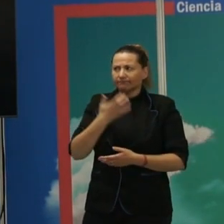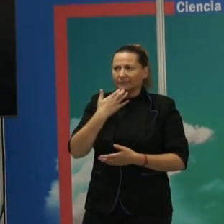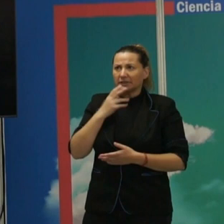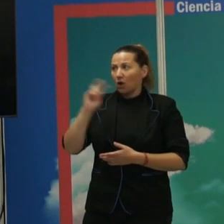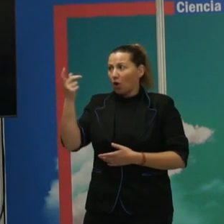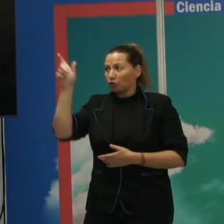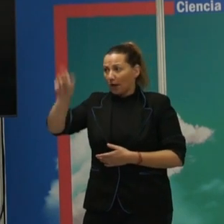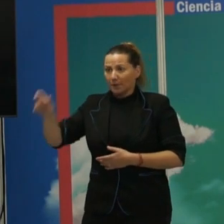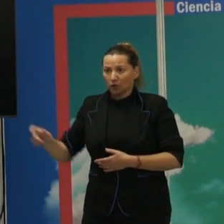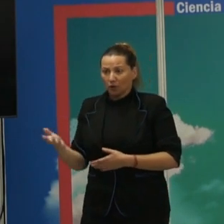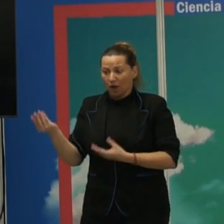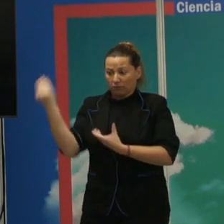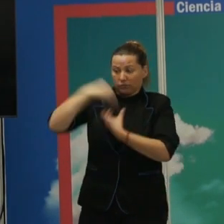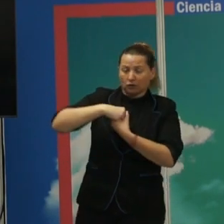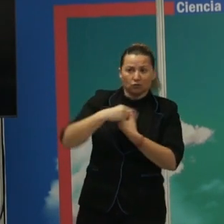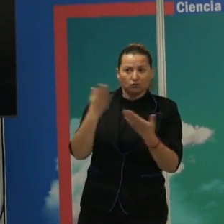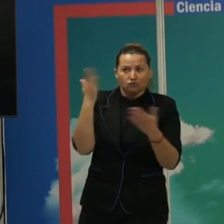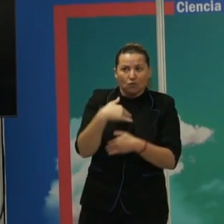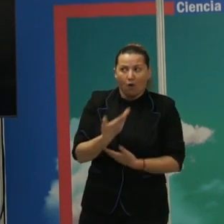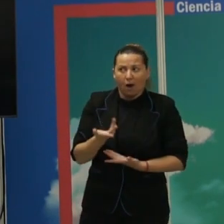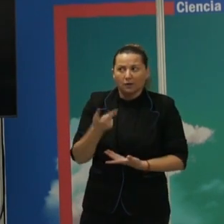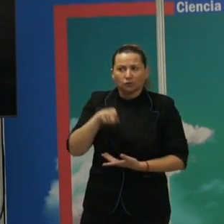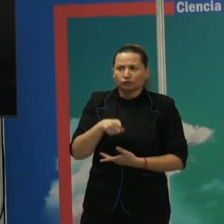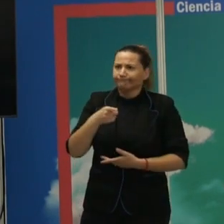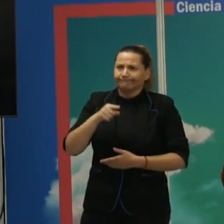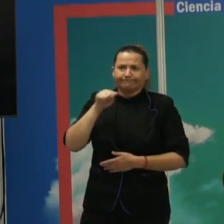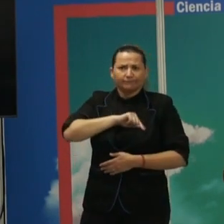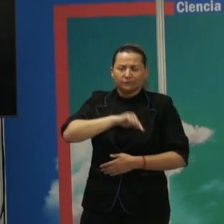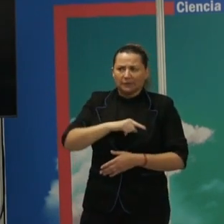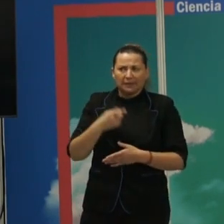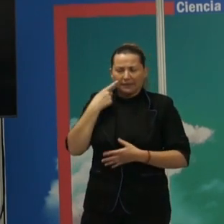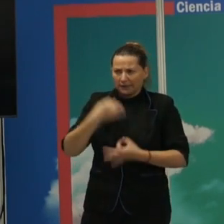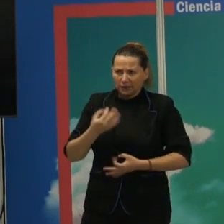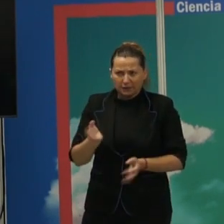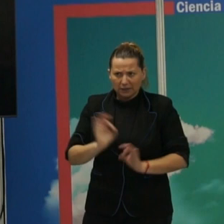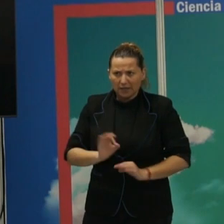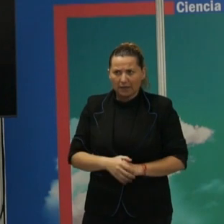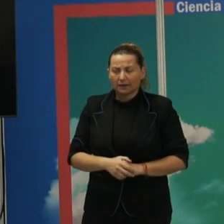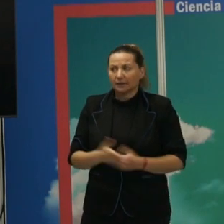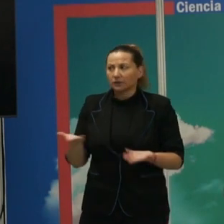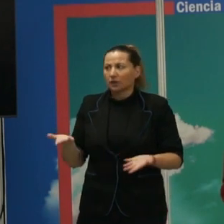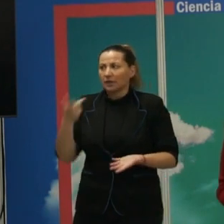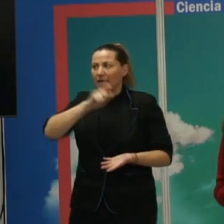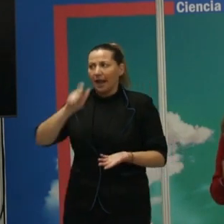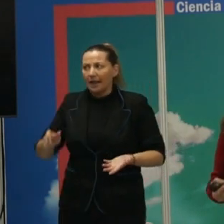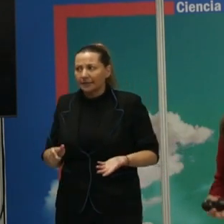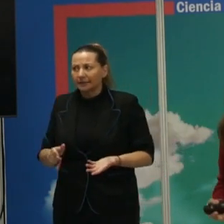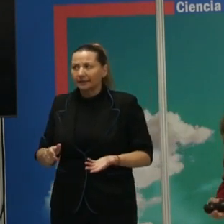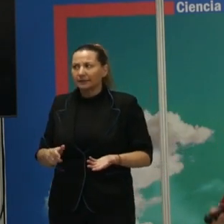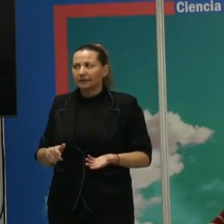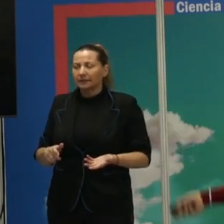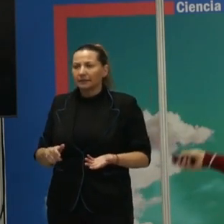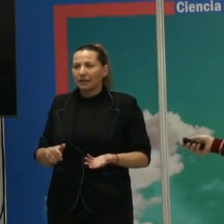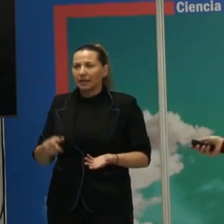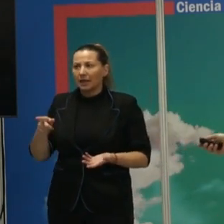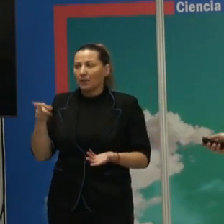consigues que una cosa y la otra, lo que ofrece y lo que te quita, se equilibre de alguna manera y la gente se convenza de que esto es